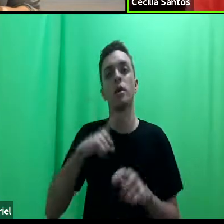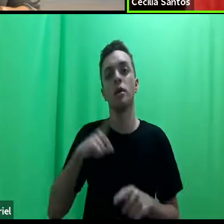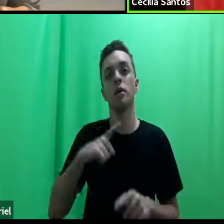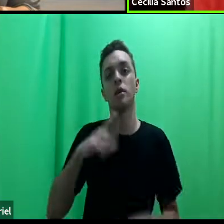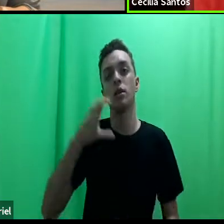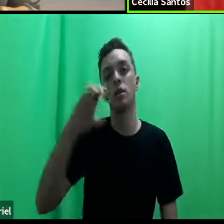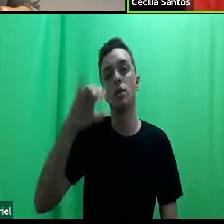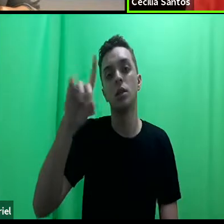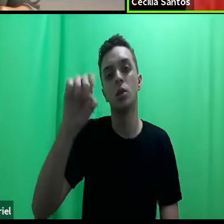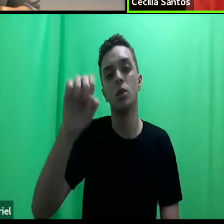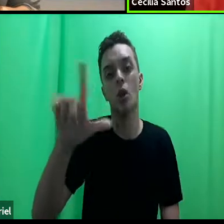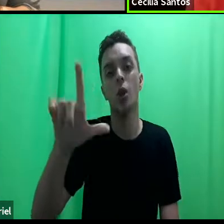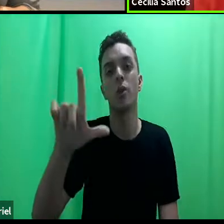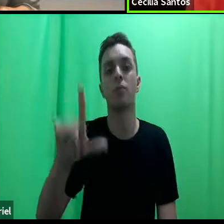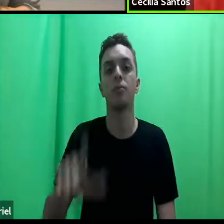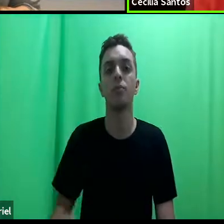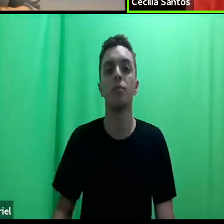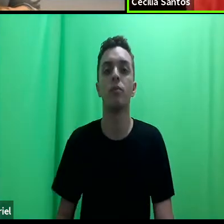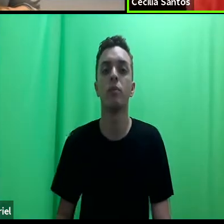a...